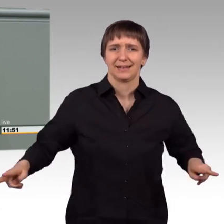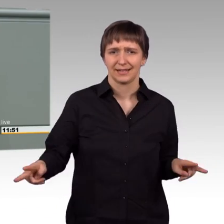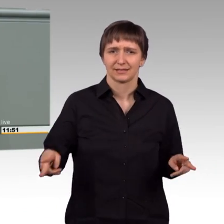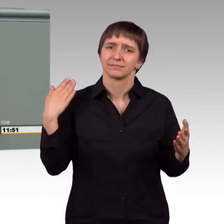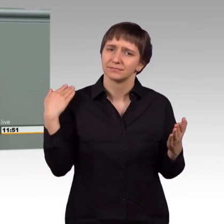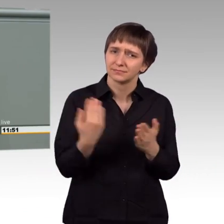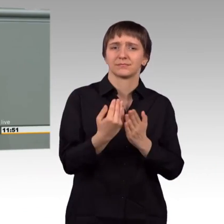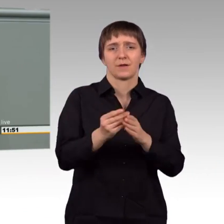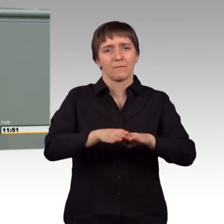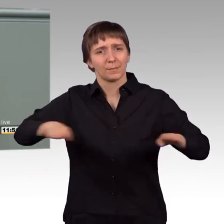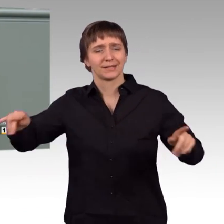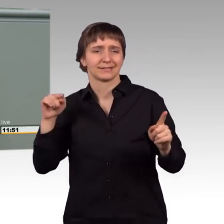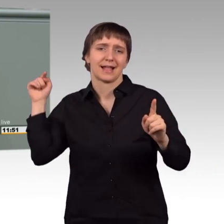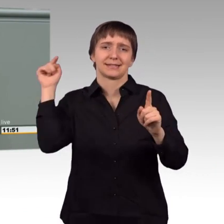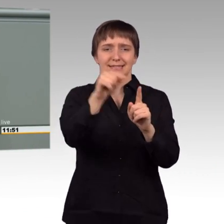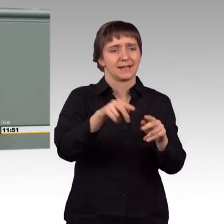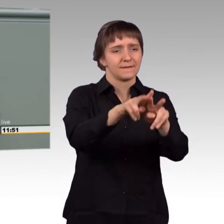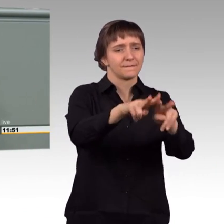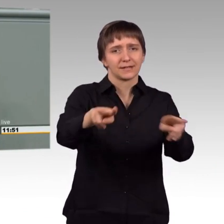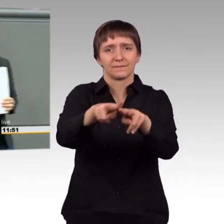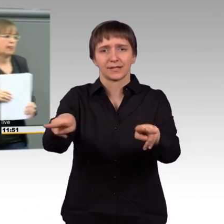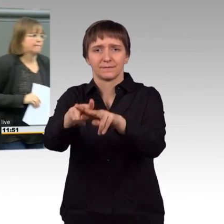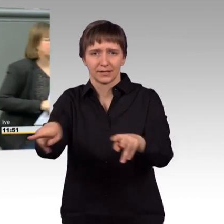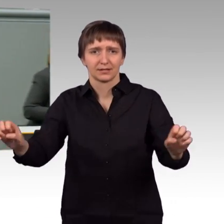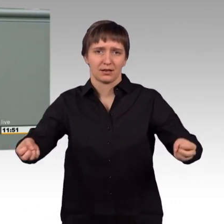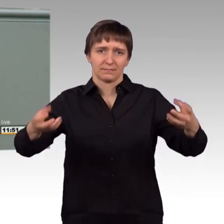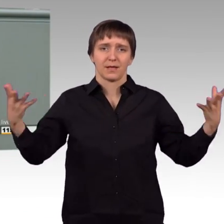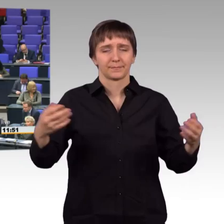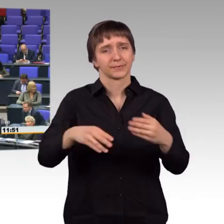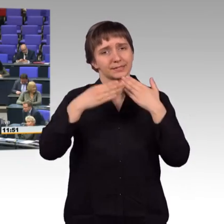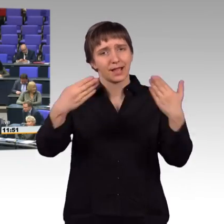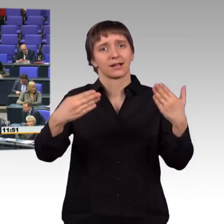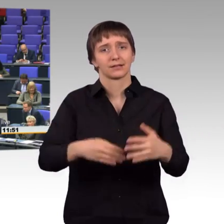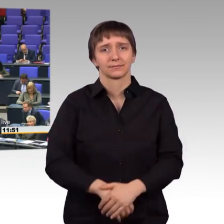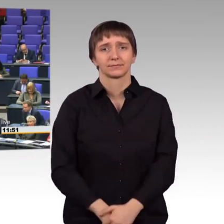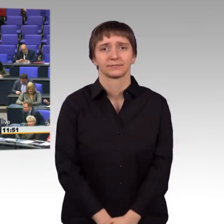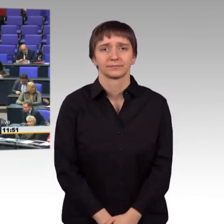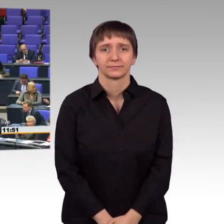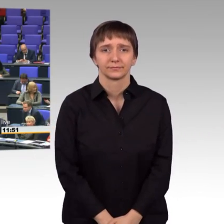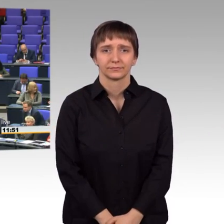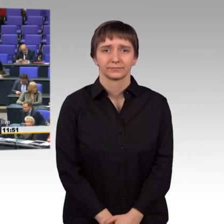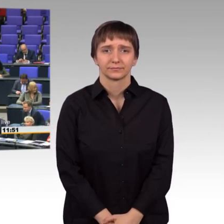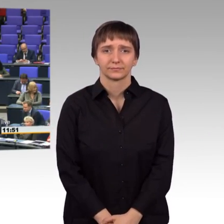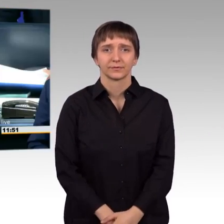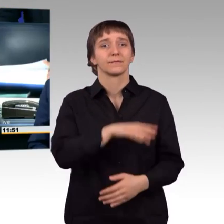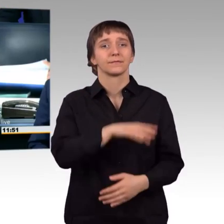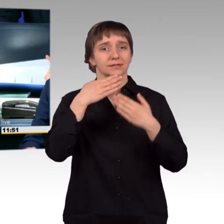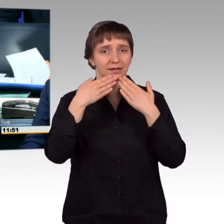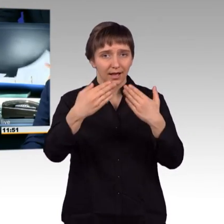beiträgt, dass friedliche Lösungen entstehen können in der Region. Danke. Herzlichen Dank. Als nächste Rednerin die Kollegin Anierschka Brugger